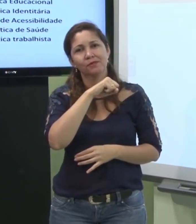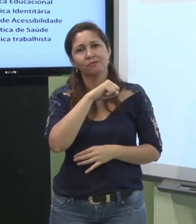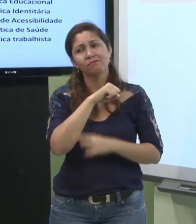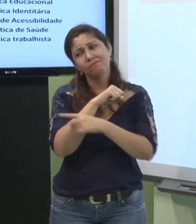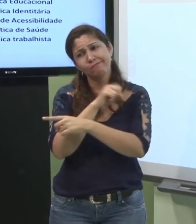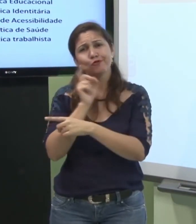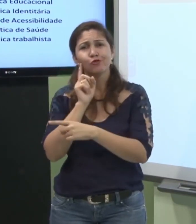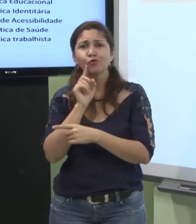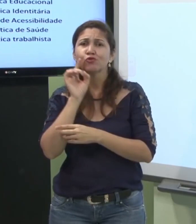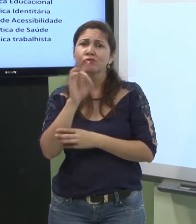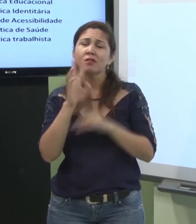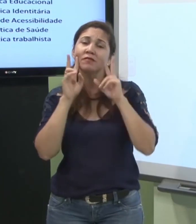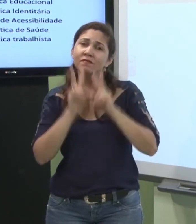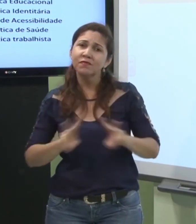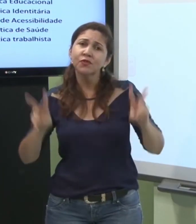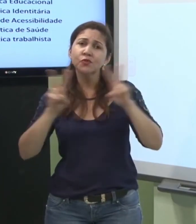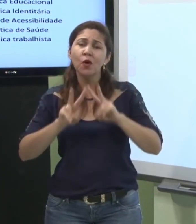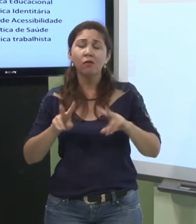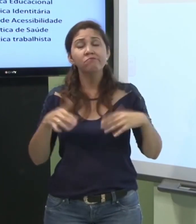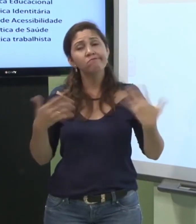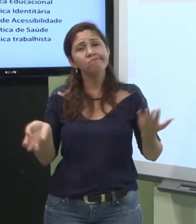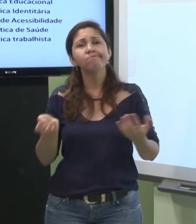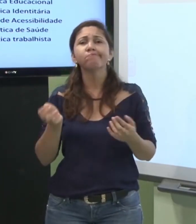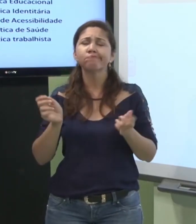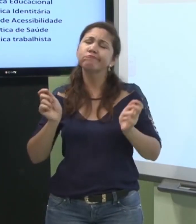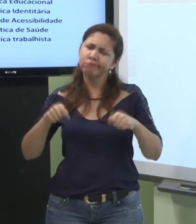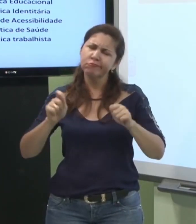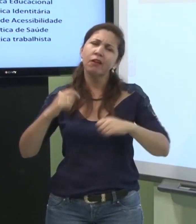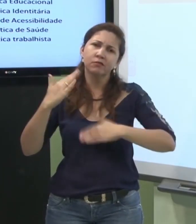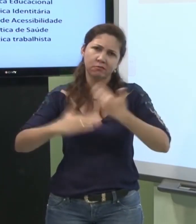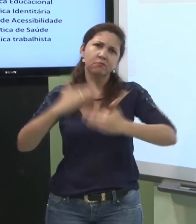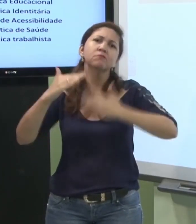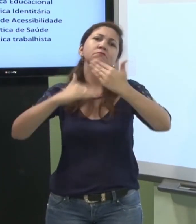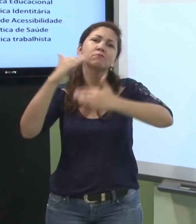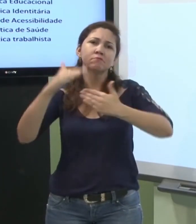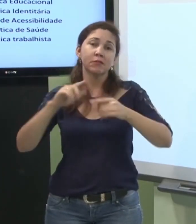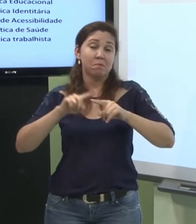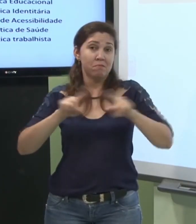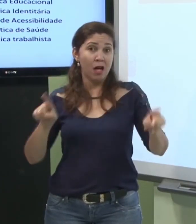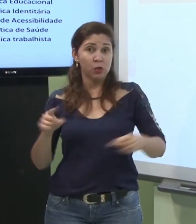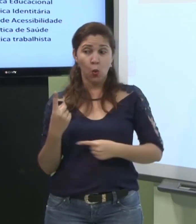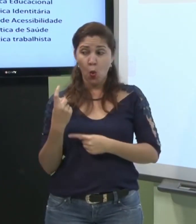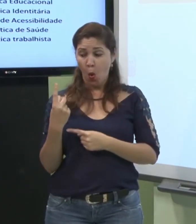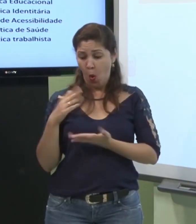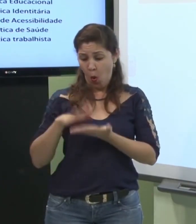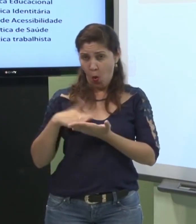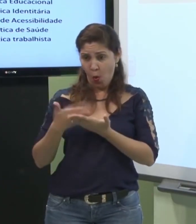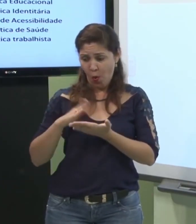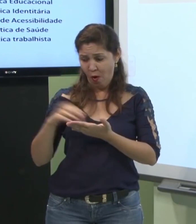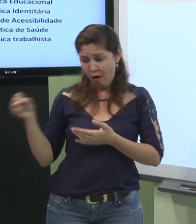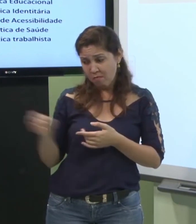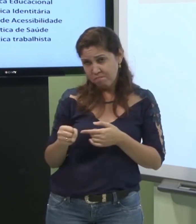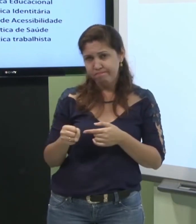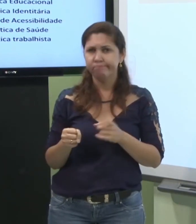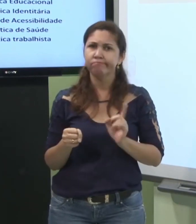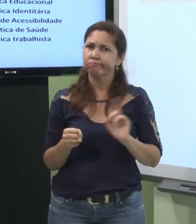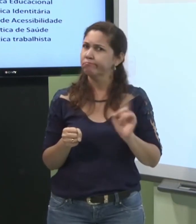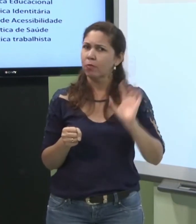esse plano de aula mais visual vai ajudar os ouvintes também os ouvintes vão ter interesse então o intérprete não é a única